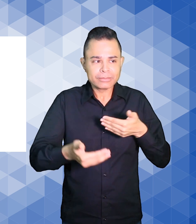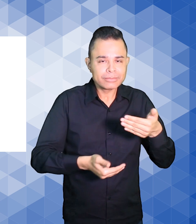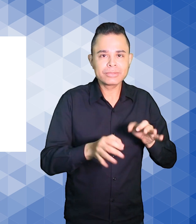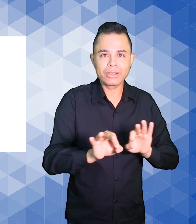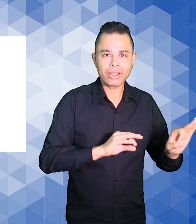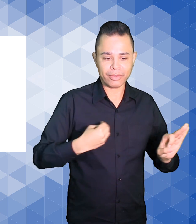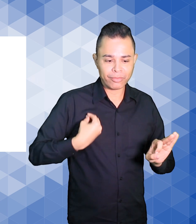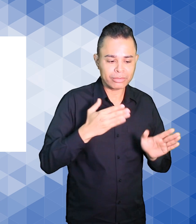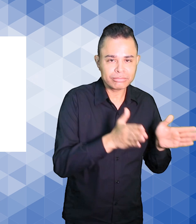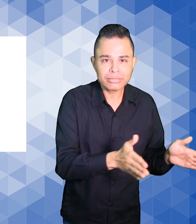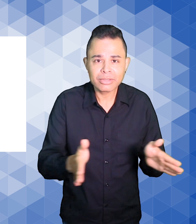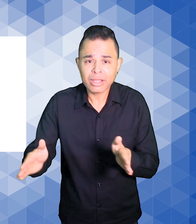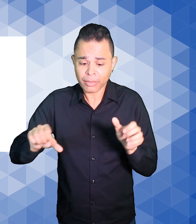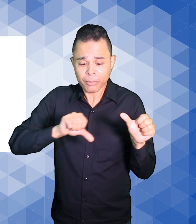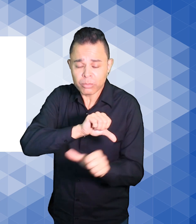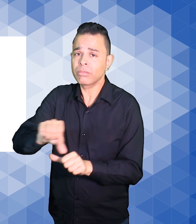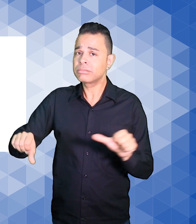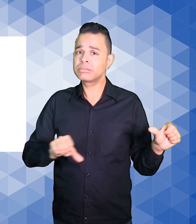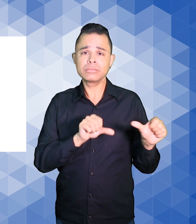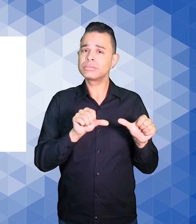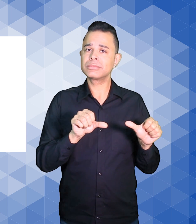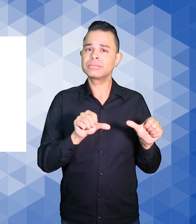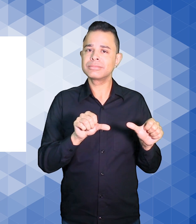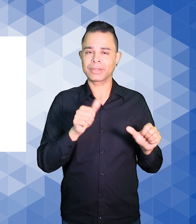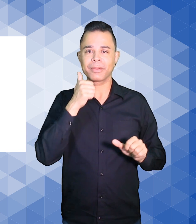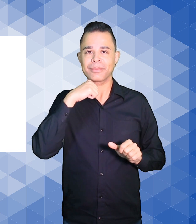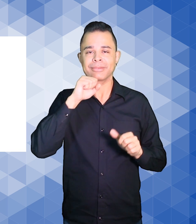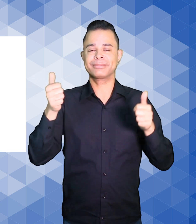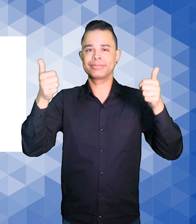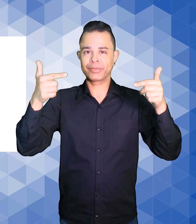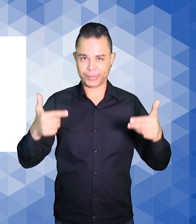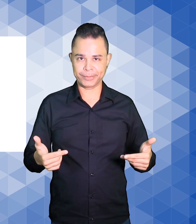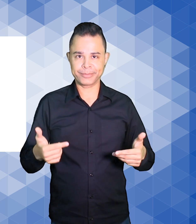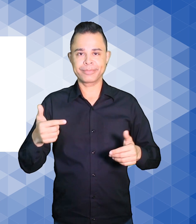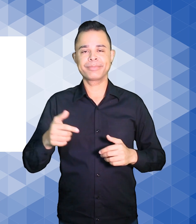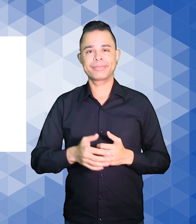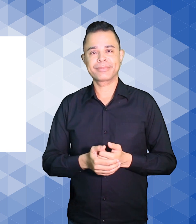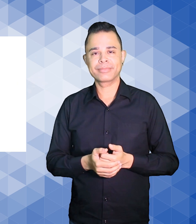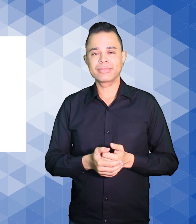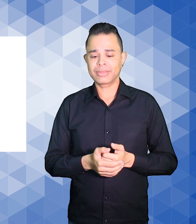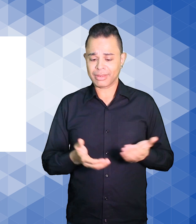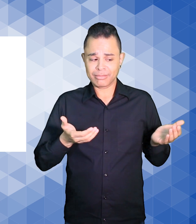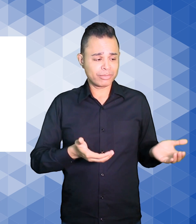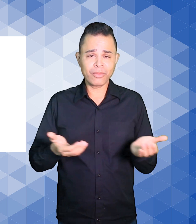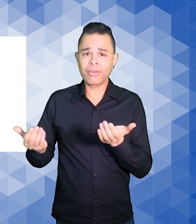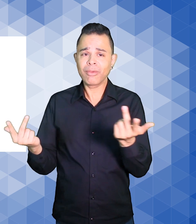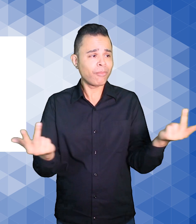nova realidade, revelou a mãe, que ainda ressaltou. É uma criança como qualquer outra. E